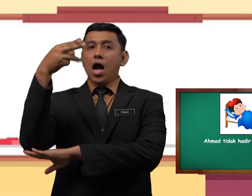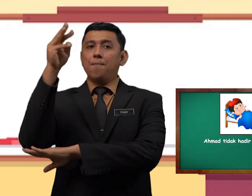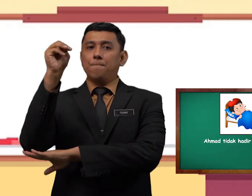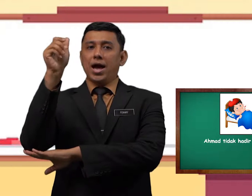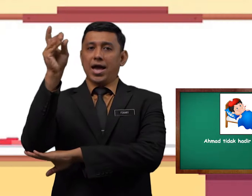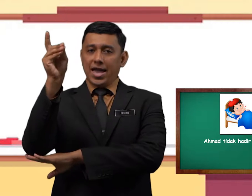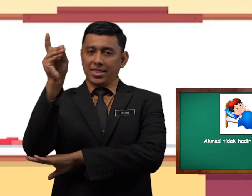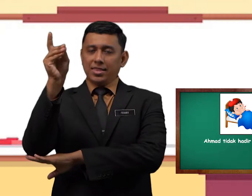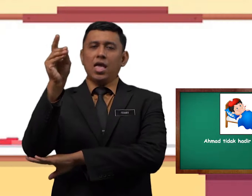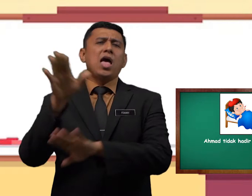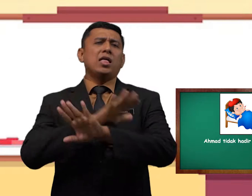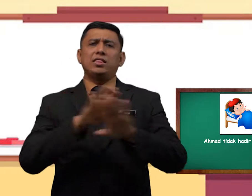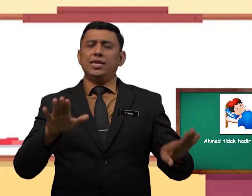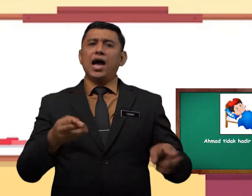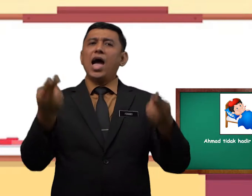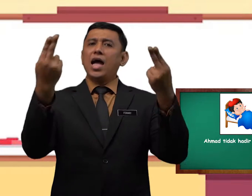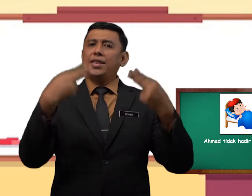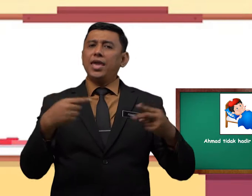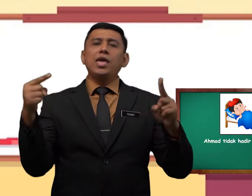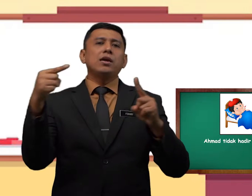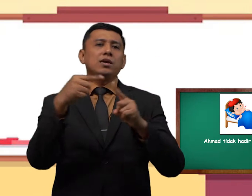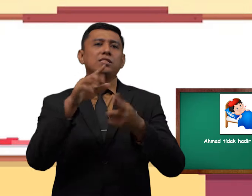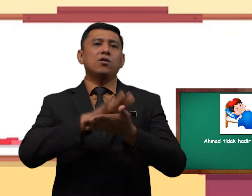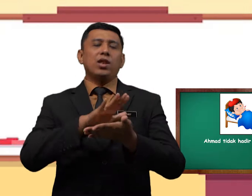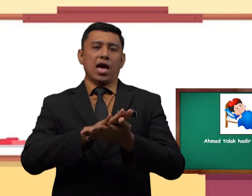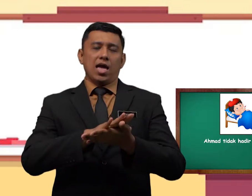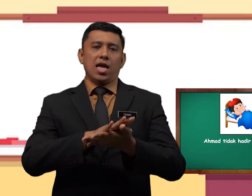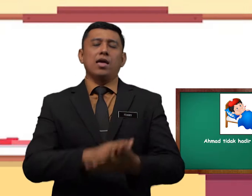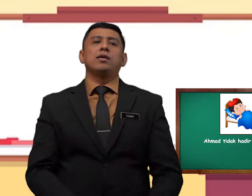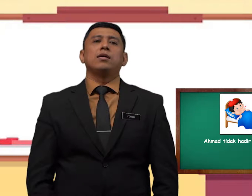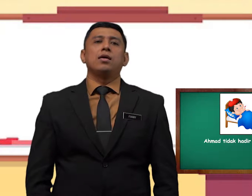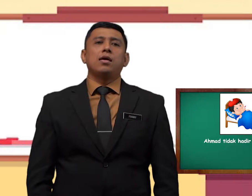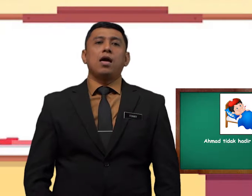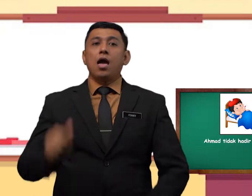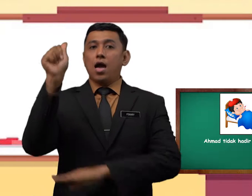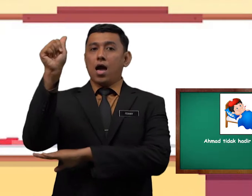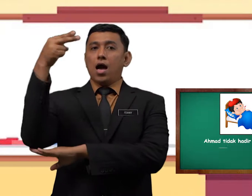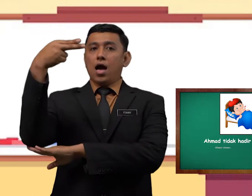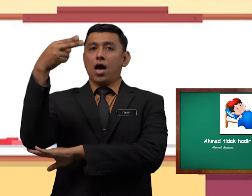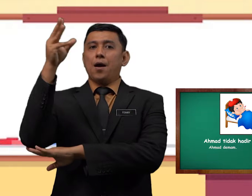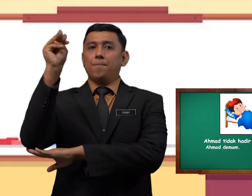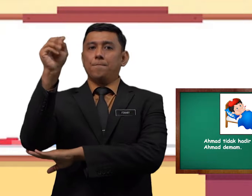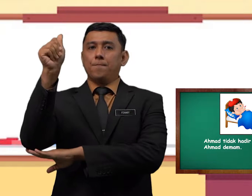Ahmad tidak hadir ke sekolah. Ahmad